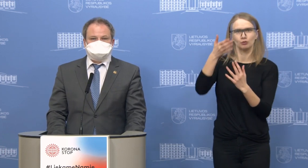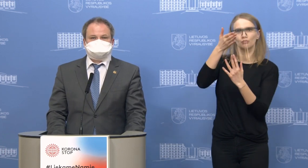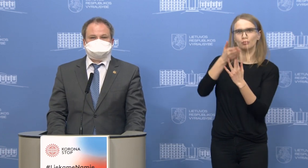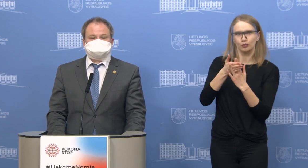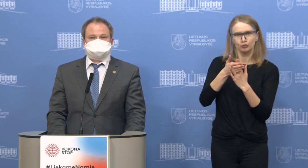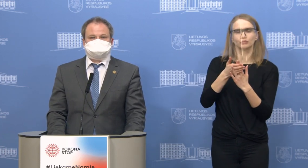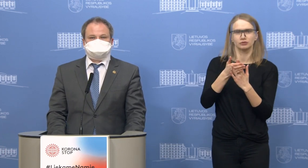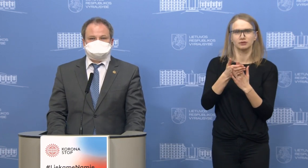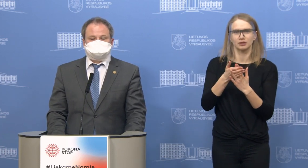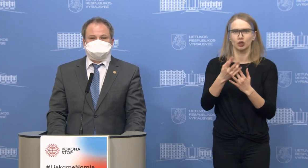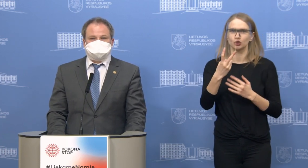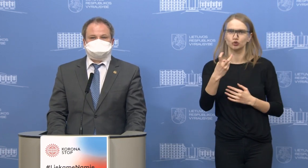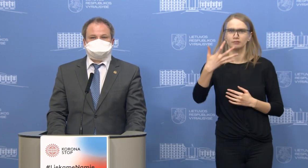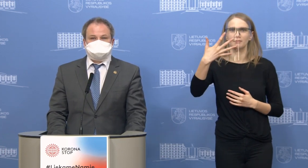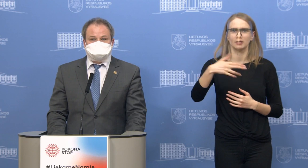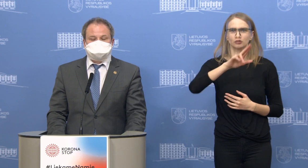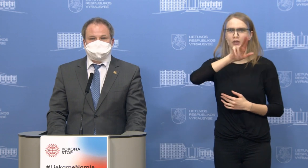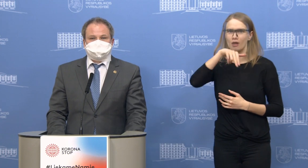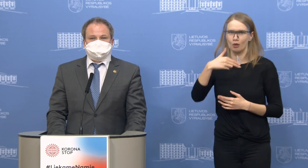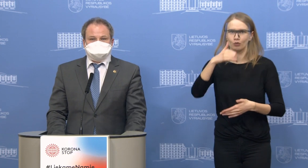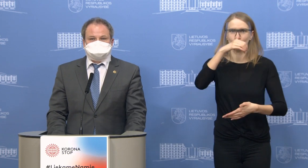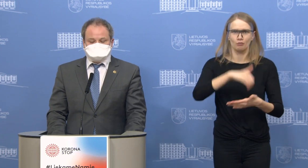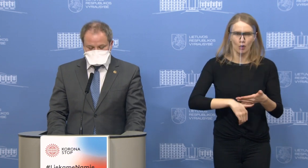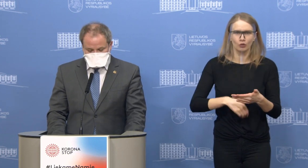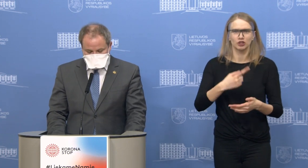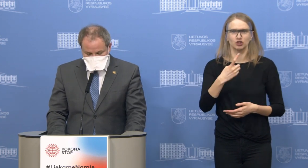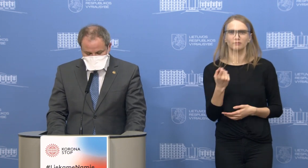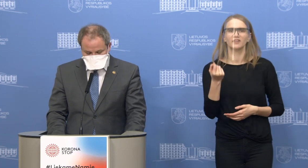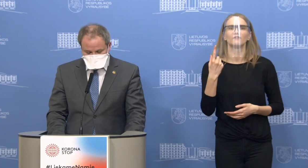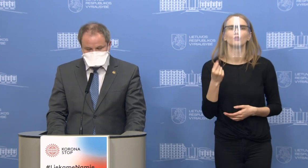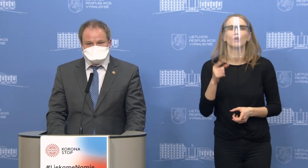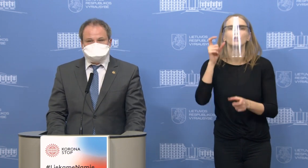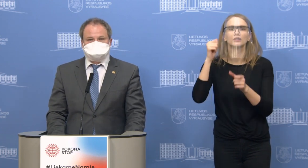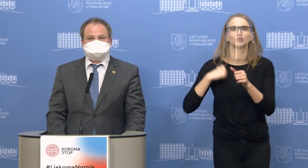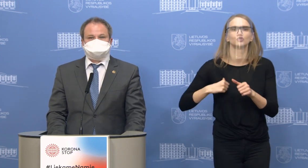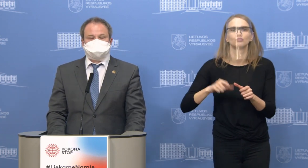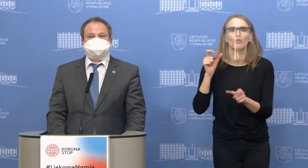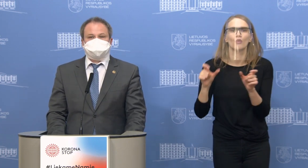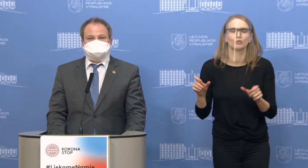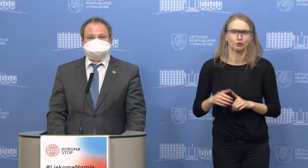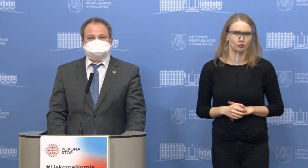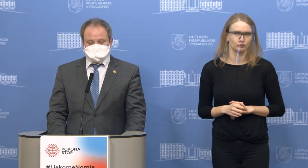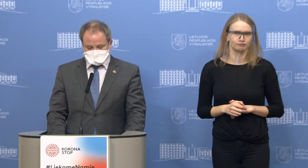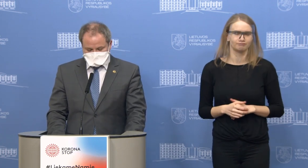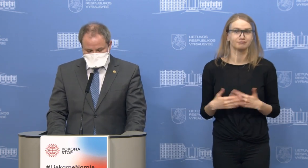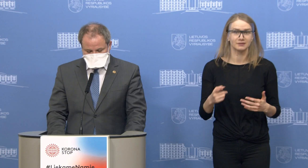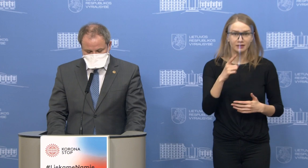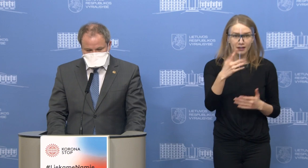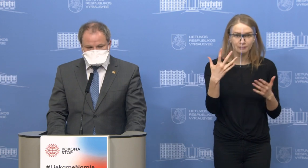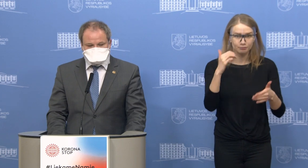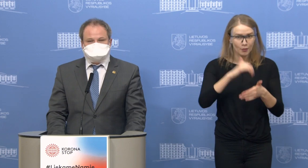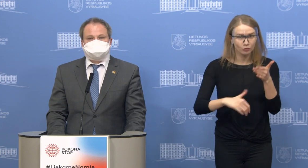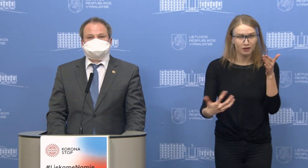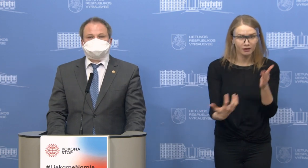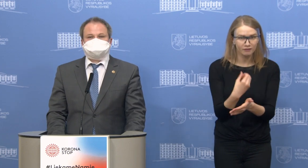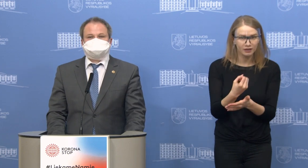minimalios, tai reiškia 250 eurų. Jos tikrai yra nemažos ir tikiu, kad yra paveikios, bet na